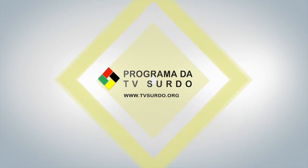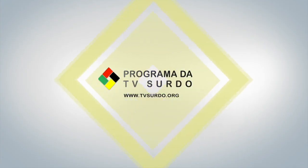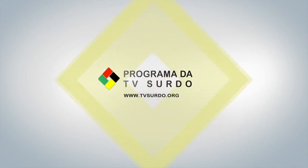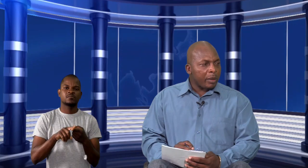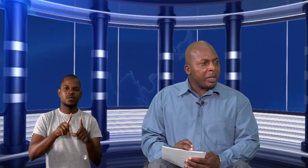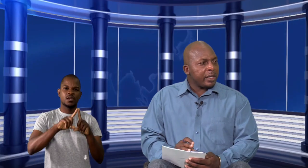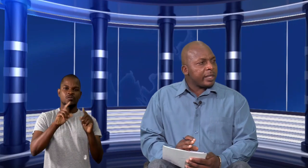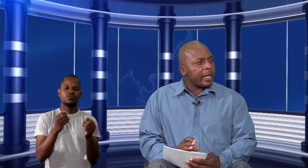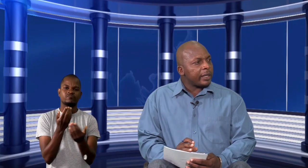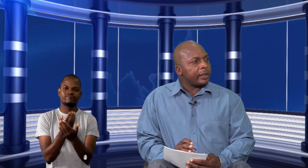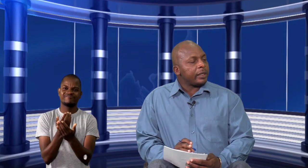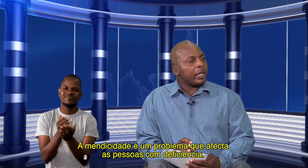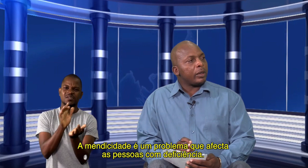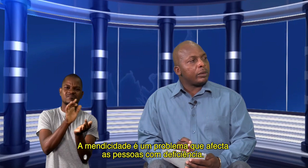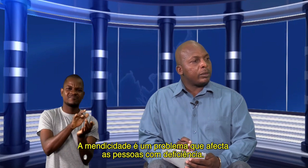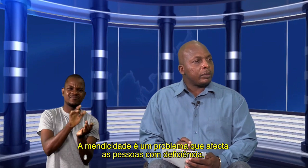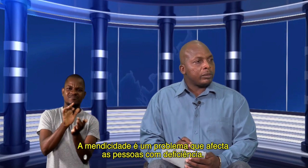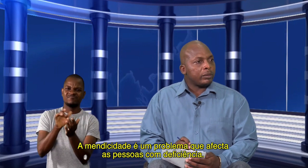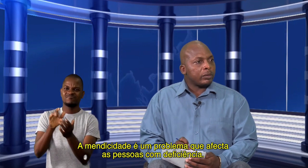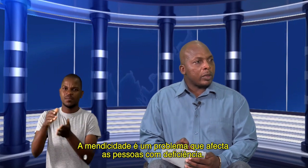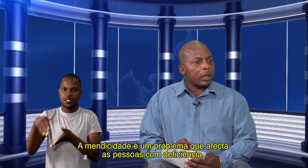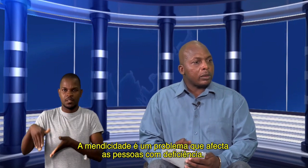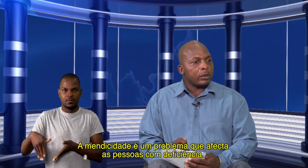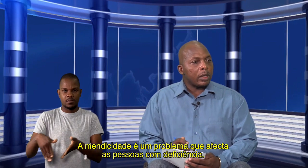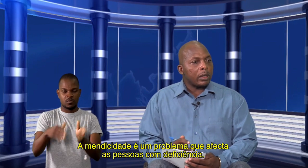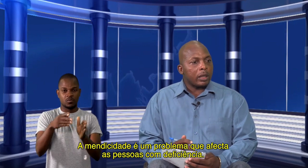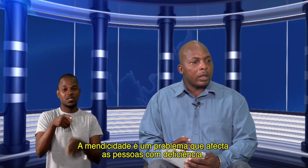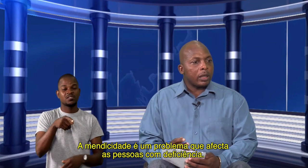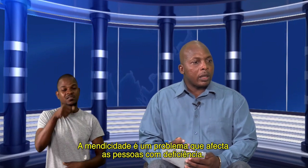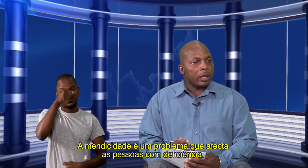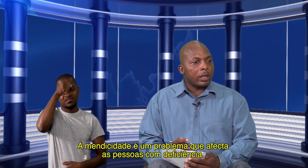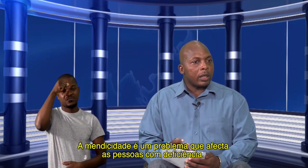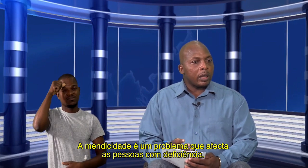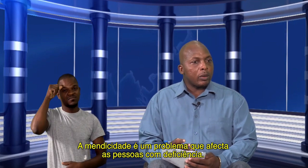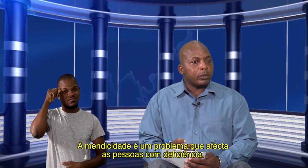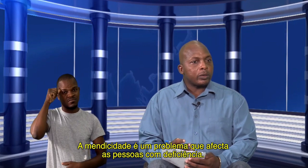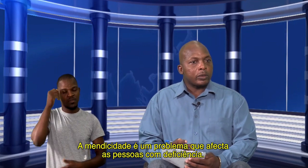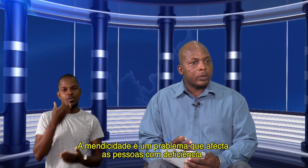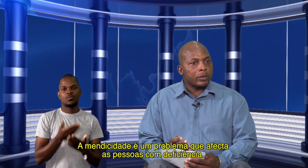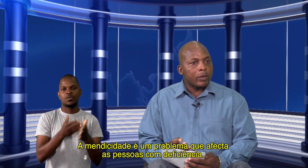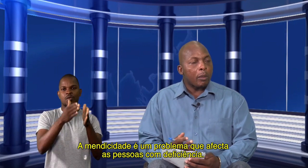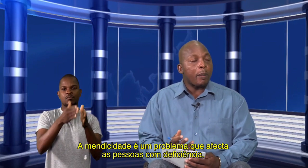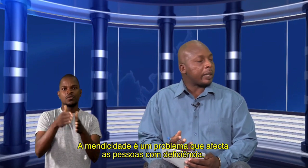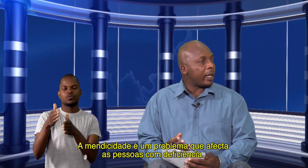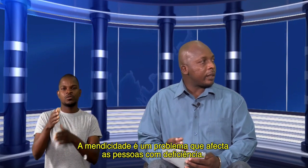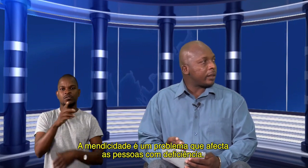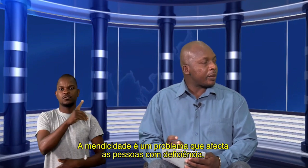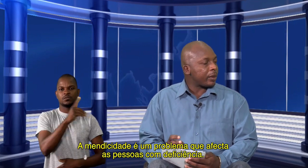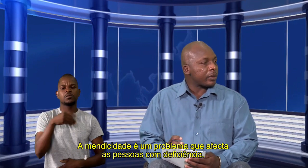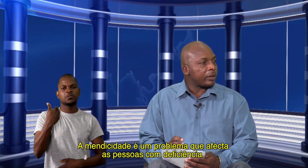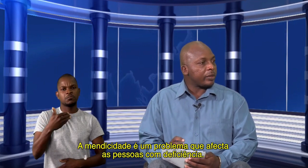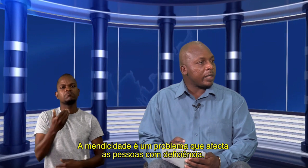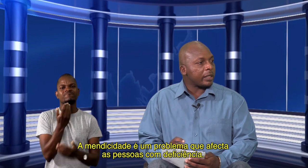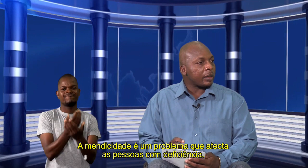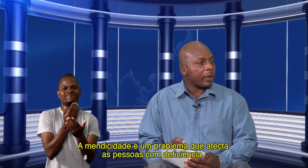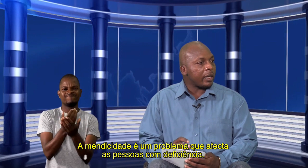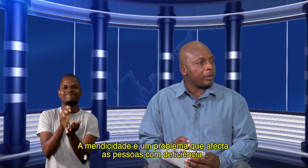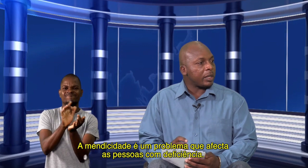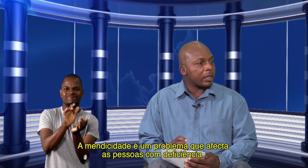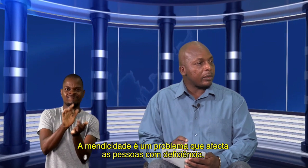A minicidade é um... é uma batalha das pessoas com deficiência para a eliminação